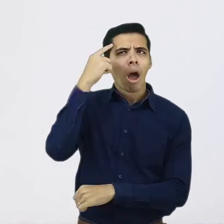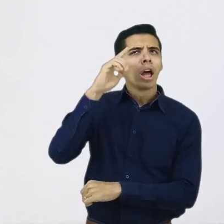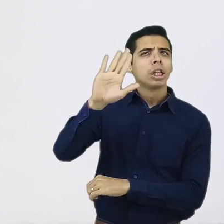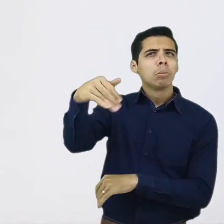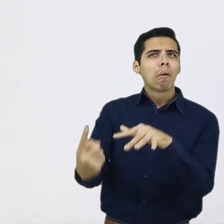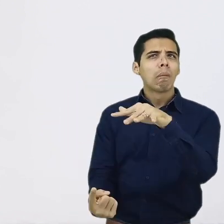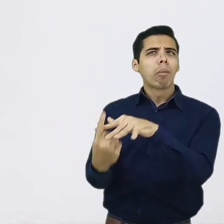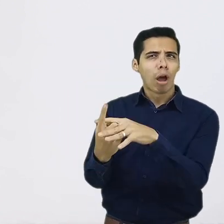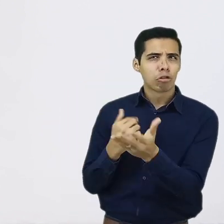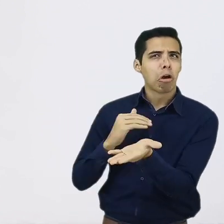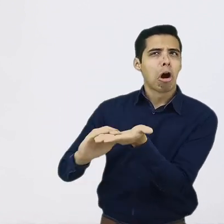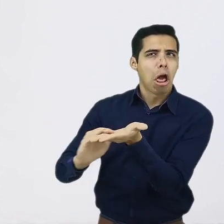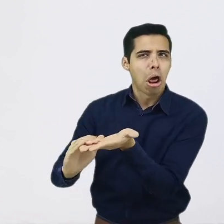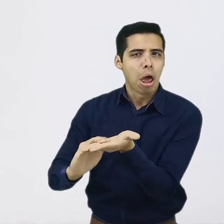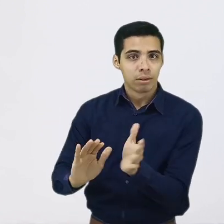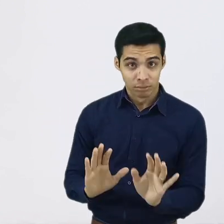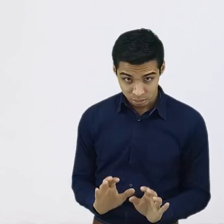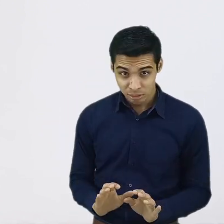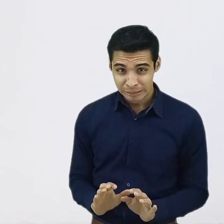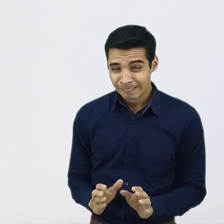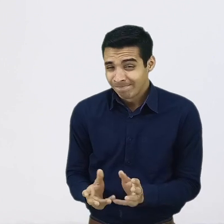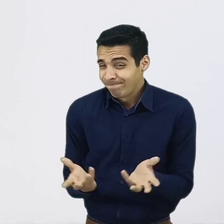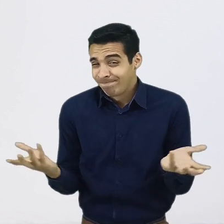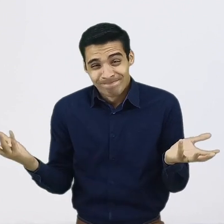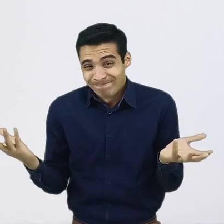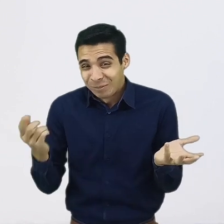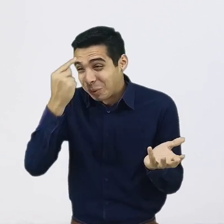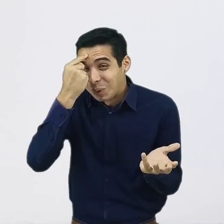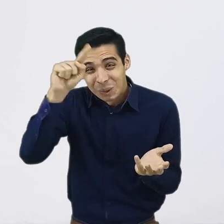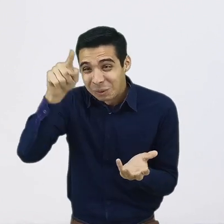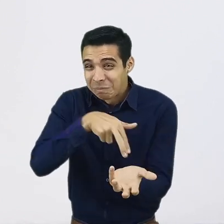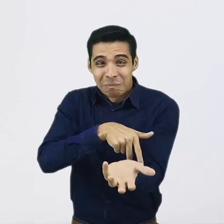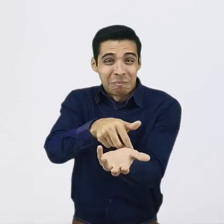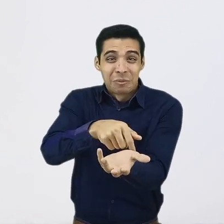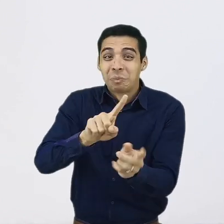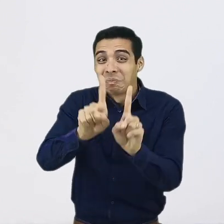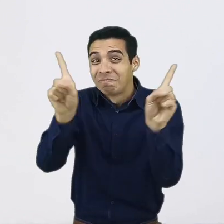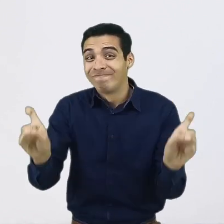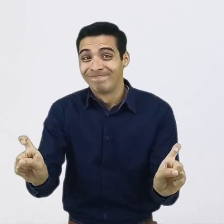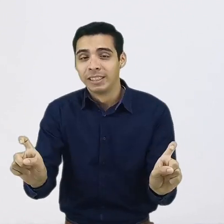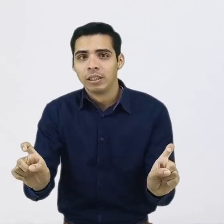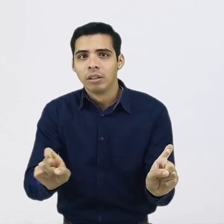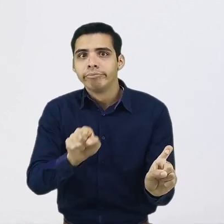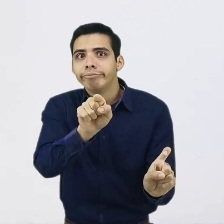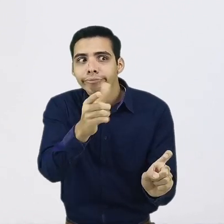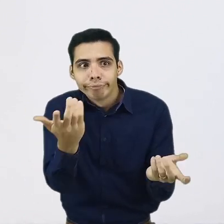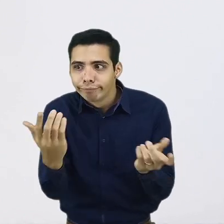imprevisto, ni mucho menos en qué momento de nuestra vida estaremos para vivirlo. Y esto no solo nos puede afectar a nosotros, sino